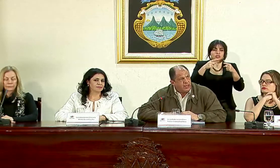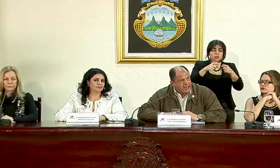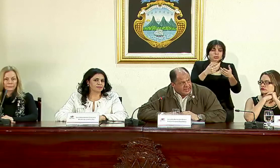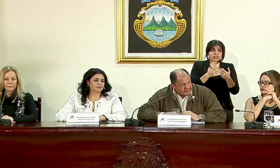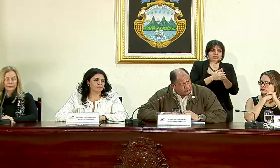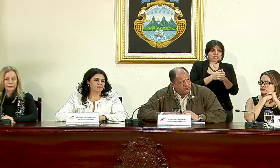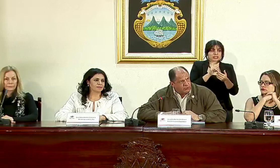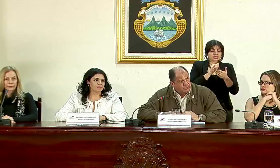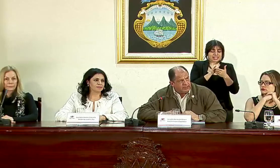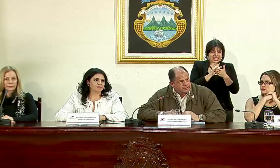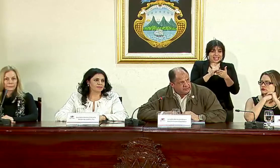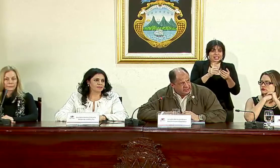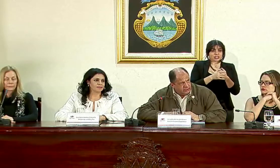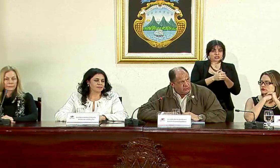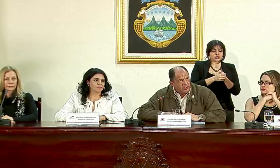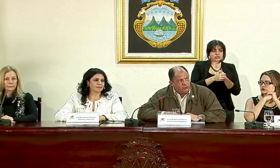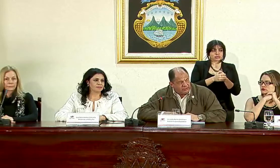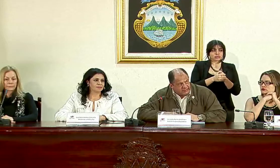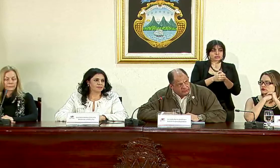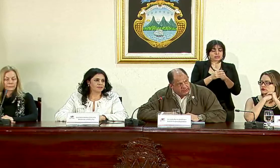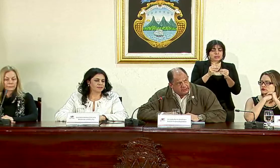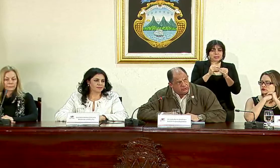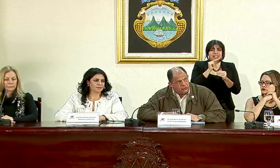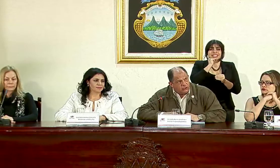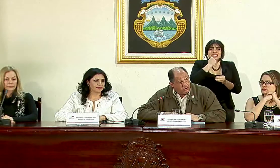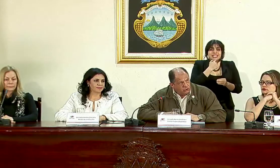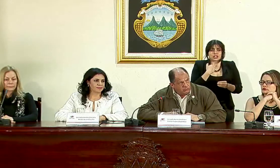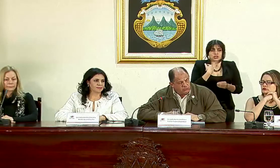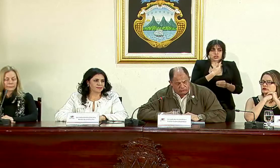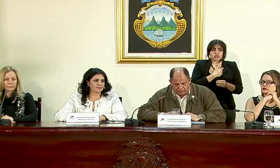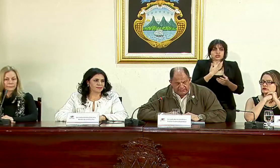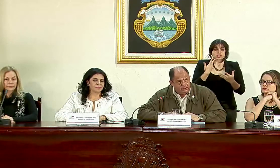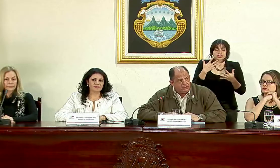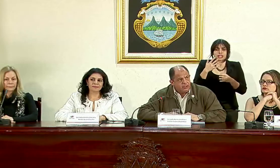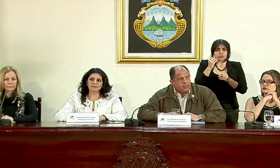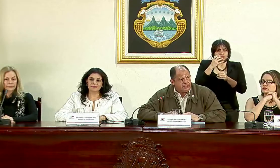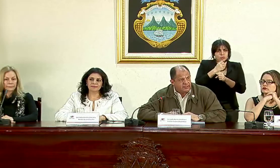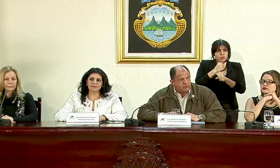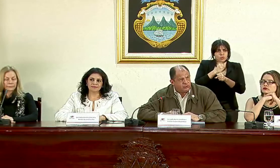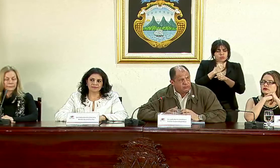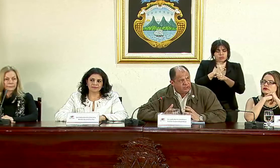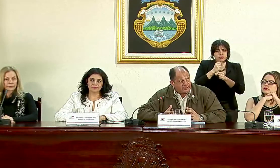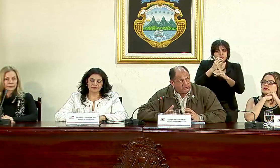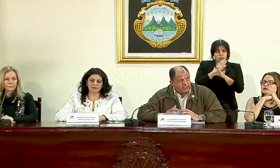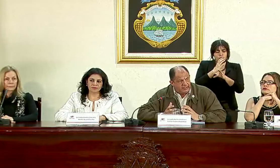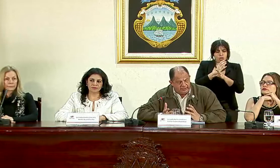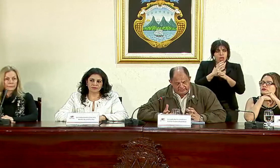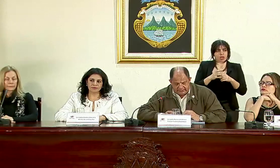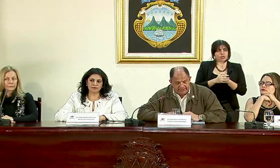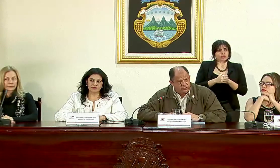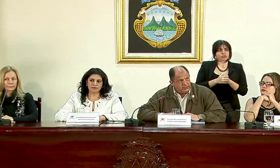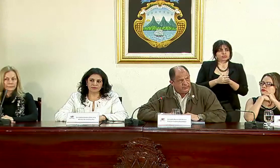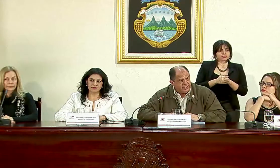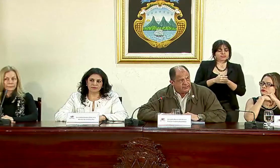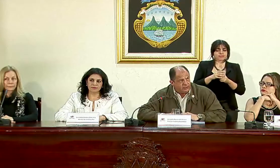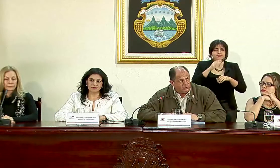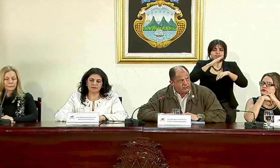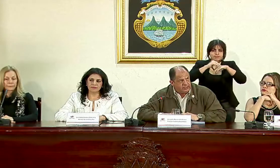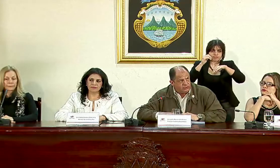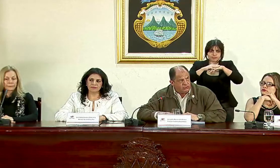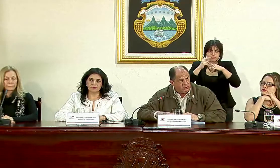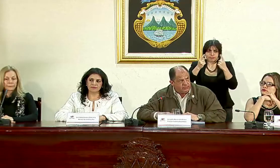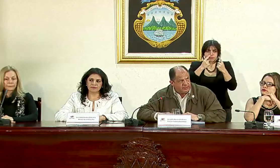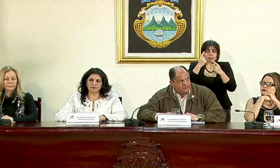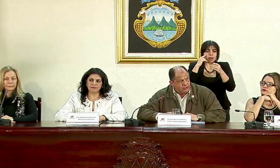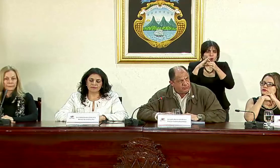que conocemos es un programa serio lo estamos mirando con mucho cuidado estamos convocando cada vez a mayores niveles de